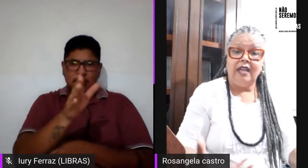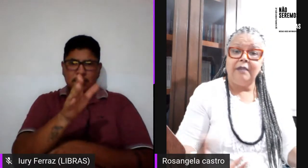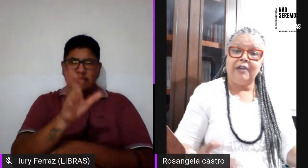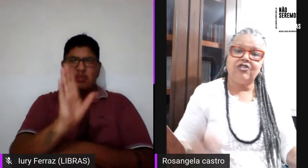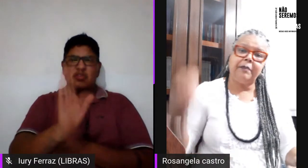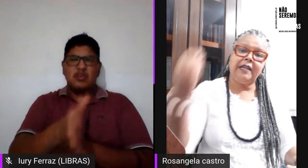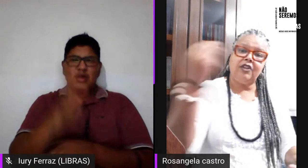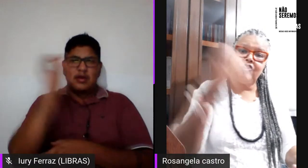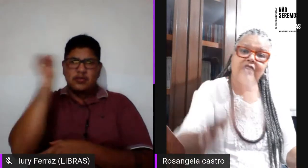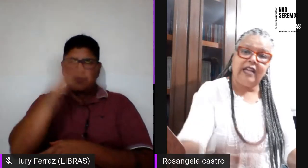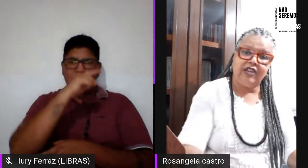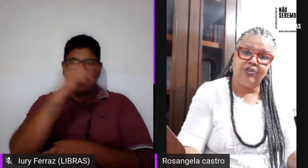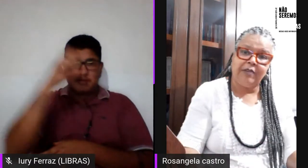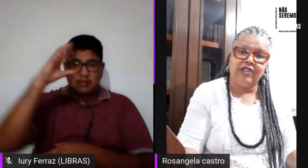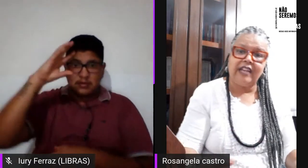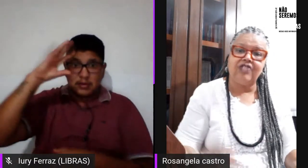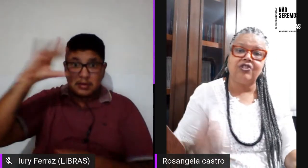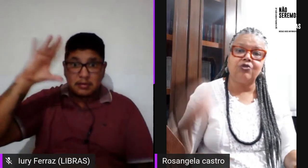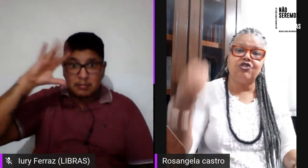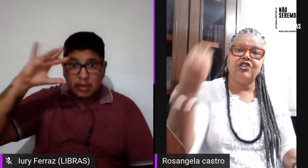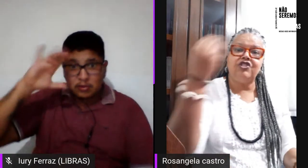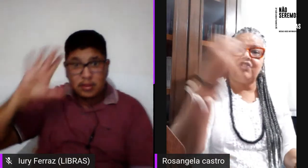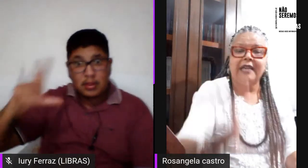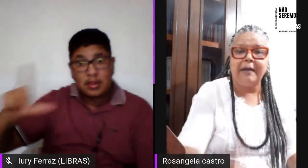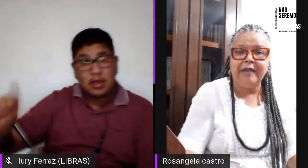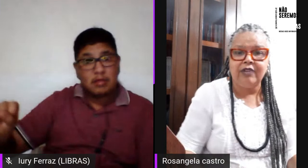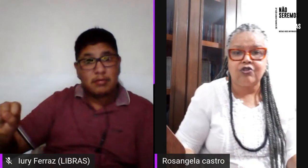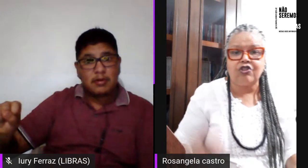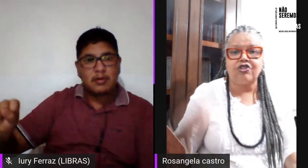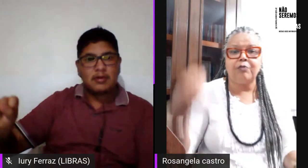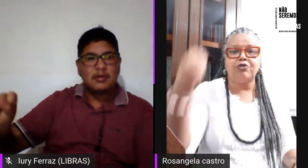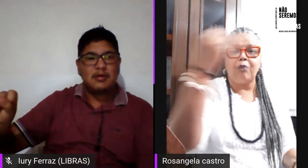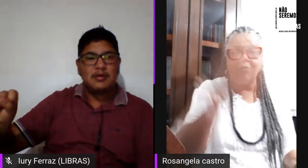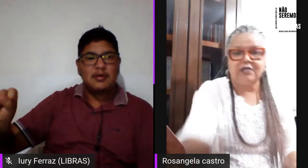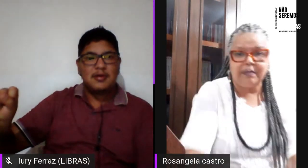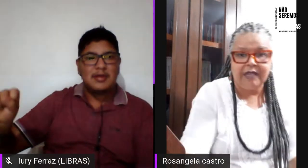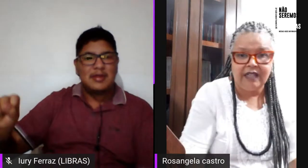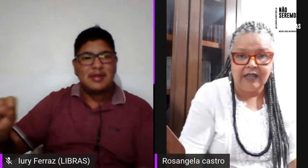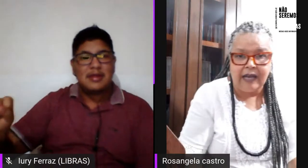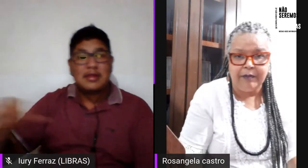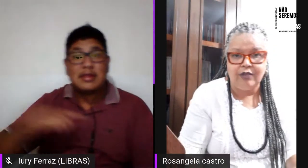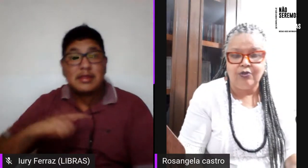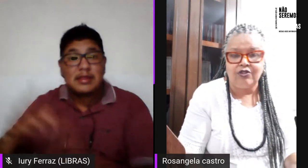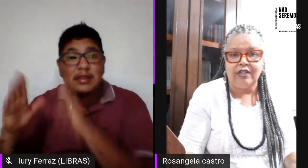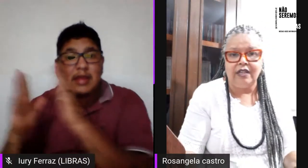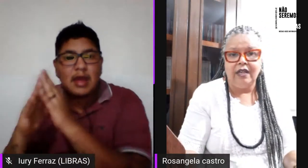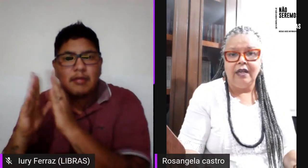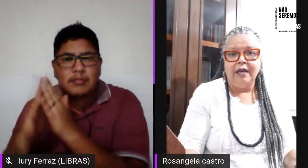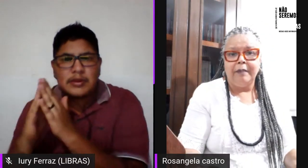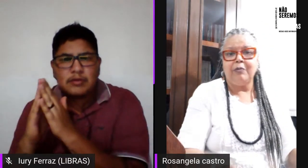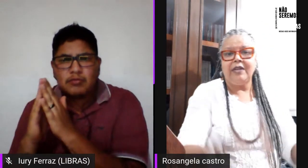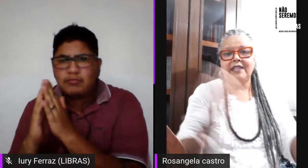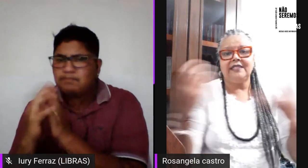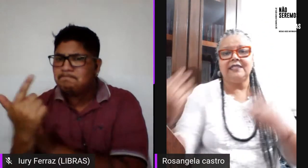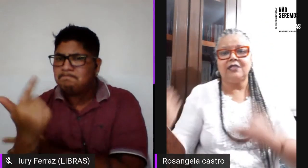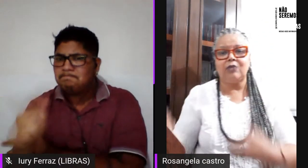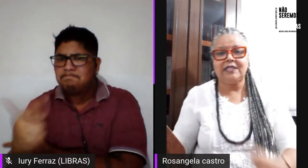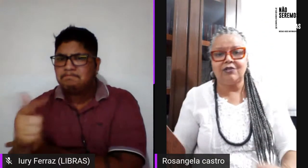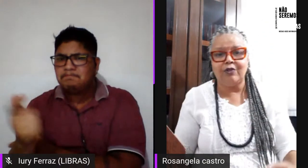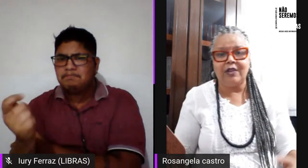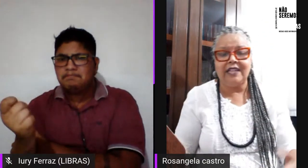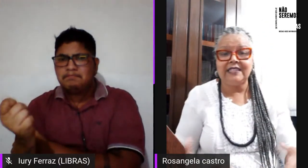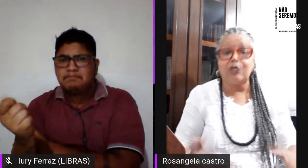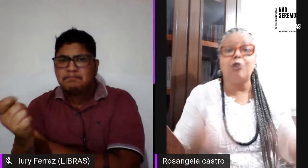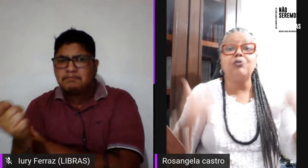imagina para nós lésbicas né questão de abrigamentos nós temos poucos abrigos né para mulheres em